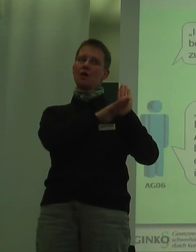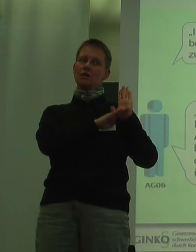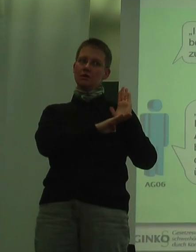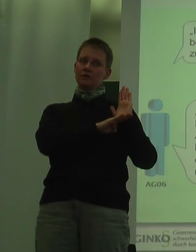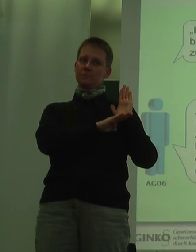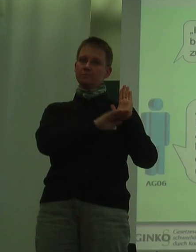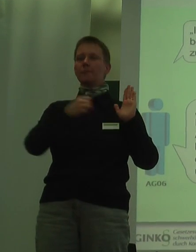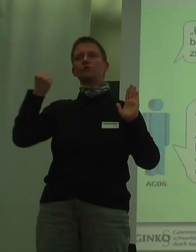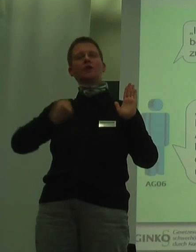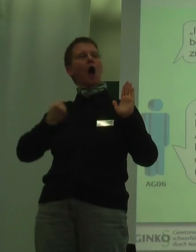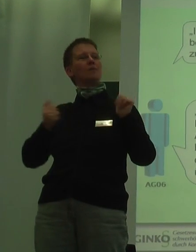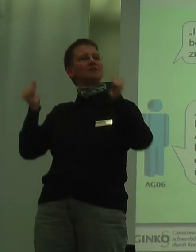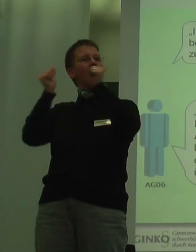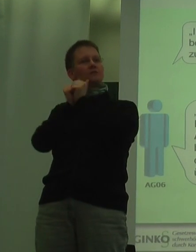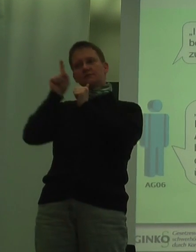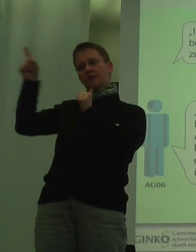wird die Arbeitsassistenz über diese Stelle abgerechnet.